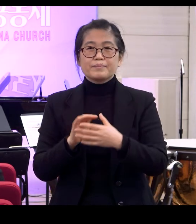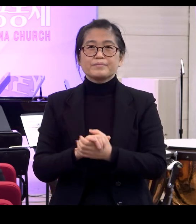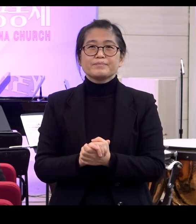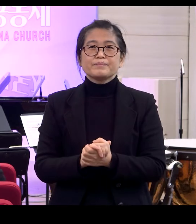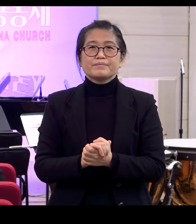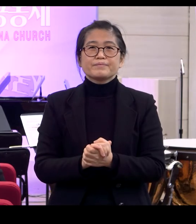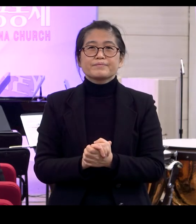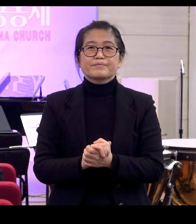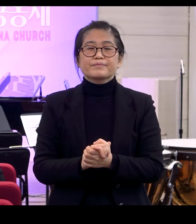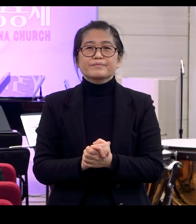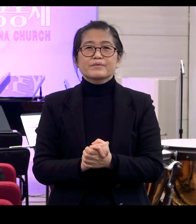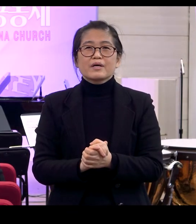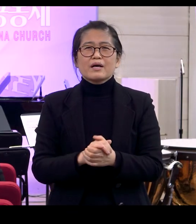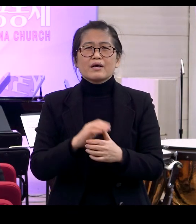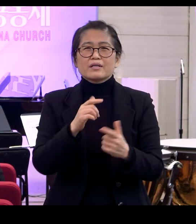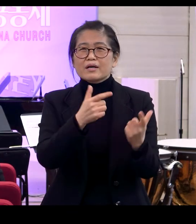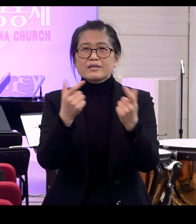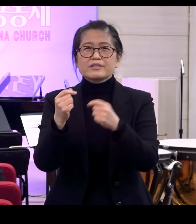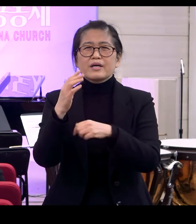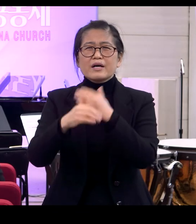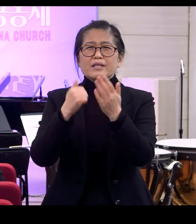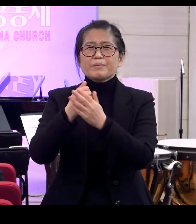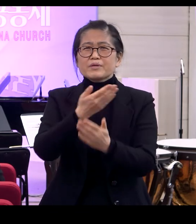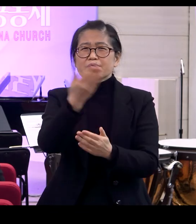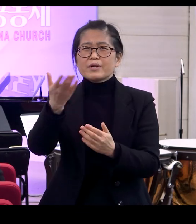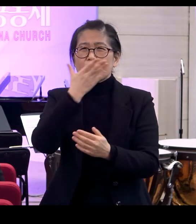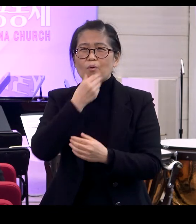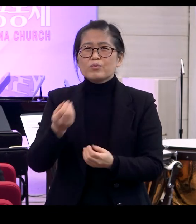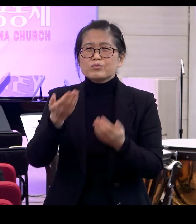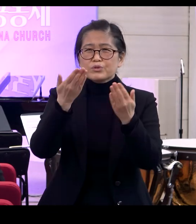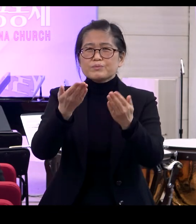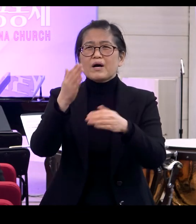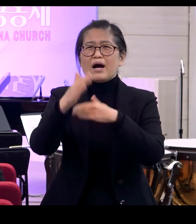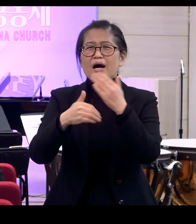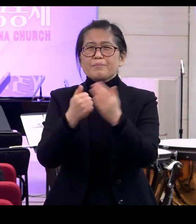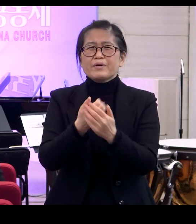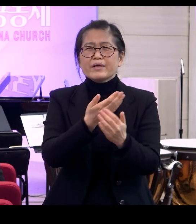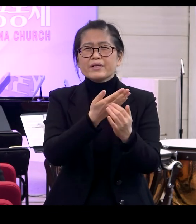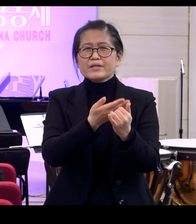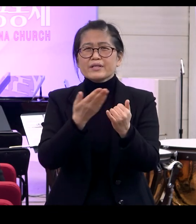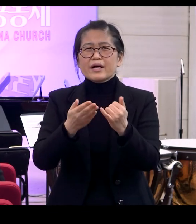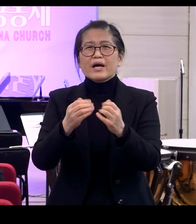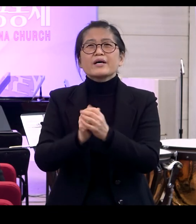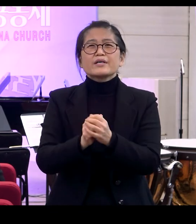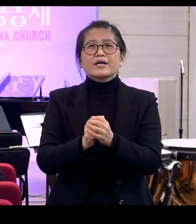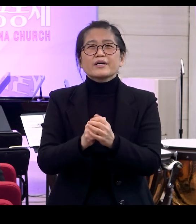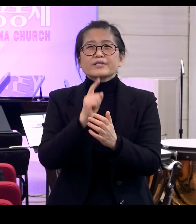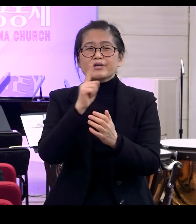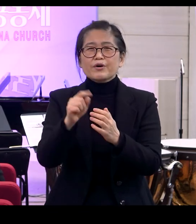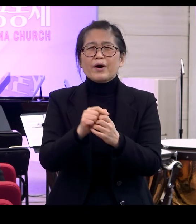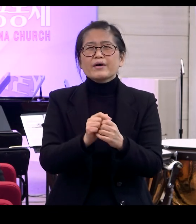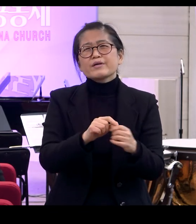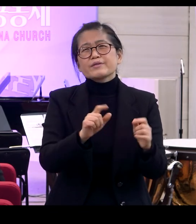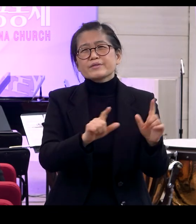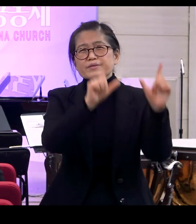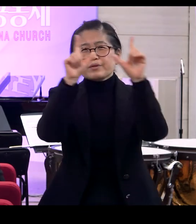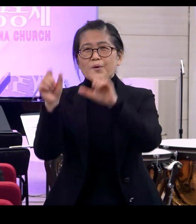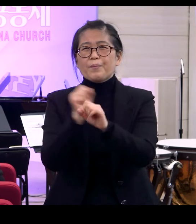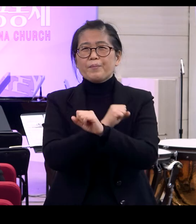28절 같이 읽습니다 하나님이 그들에게 복을 주시며 하나님이 그들에게 이르시되 생육하고 번성하여